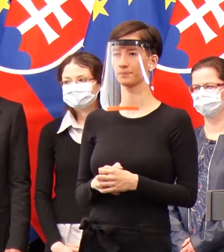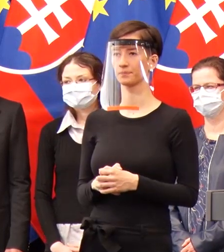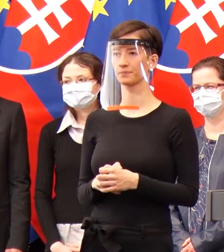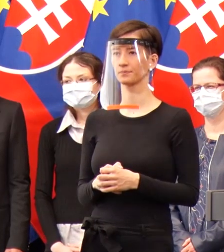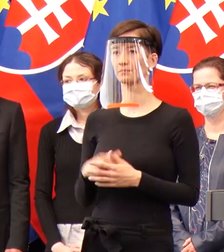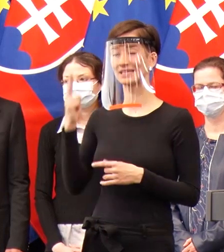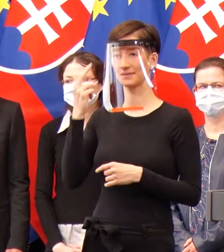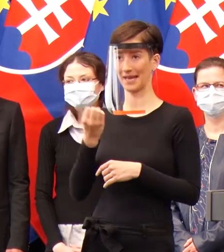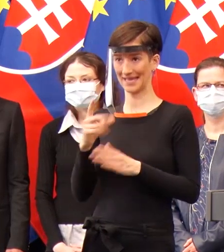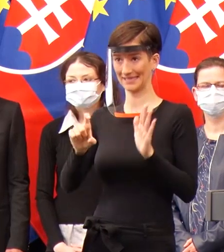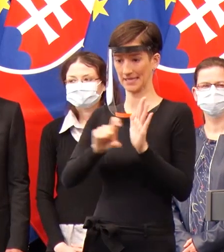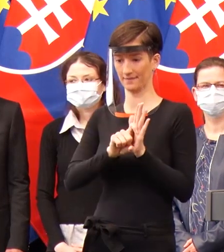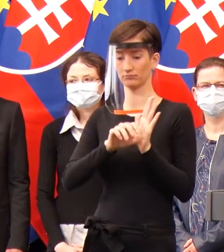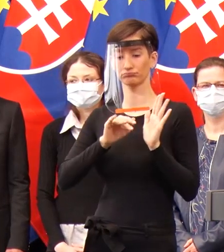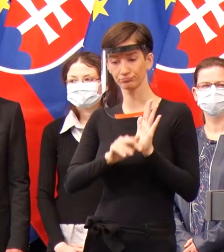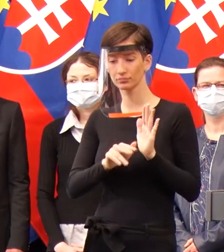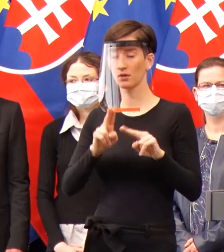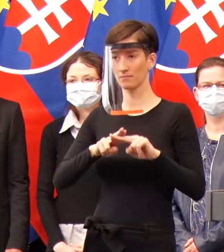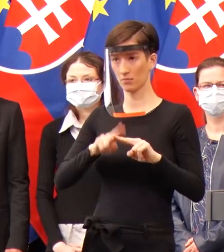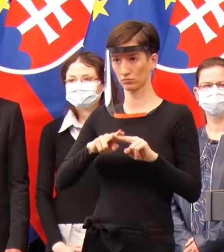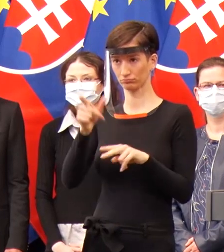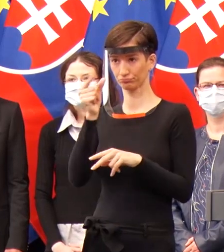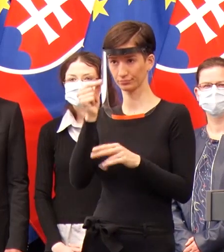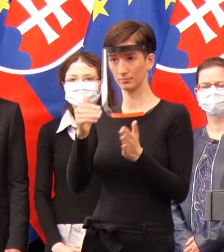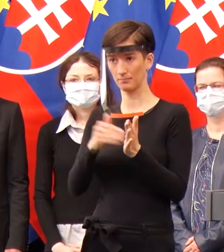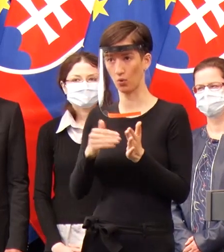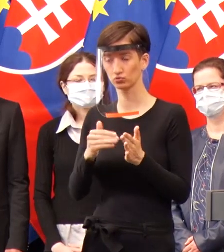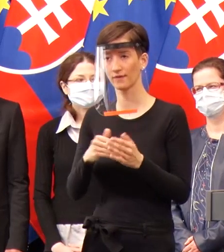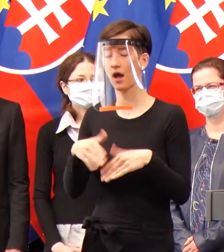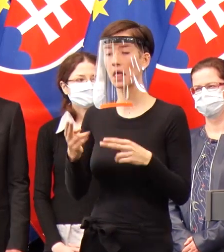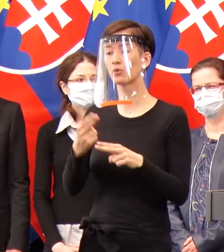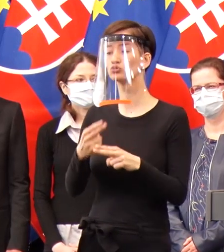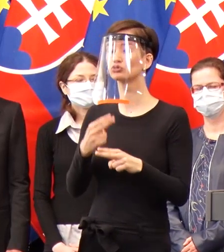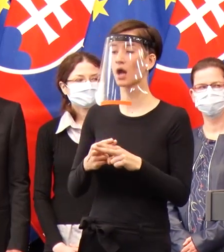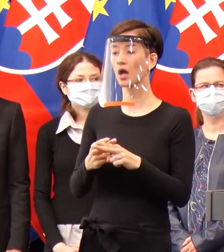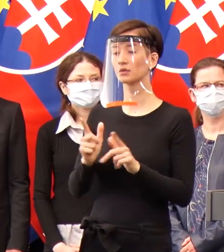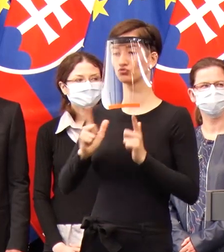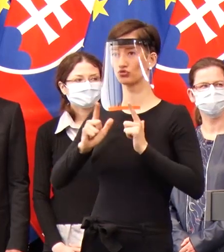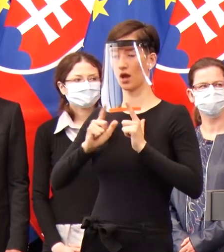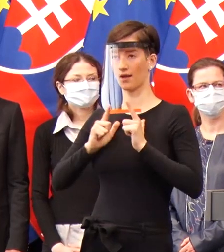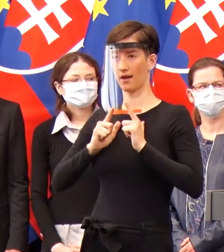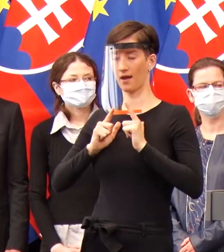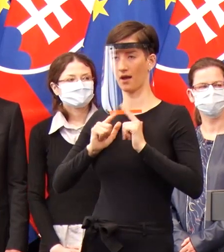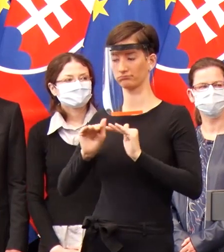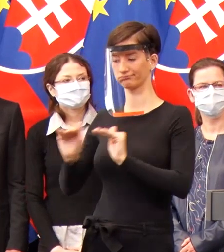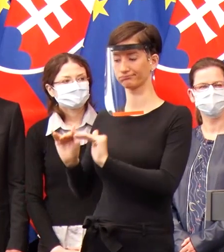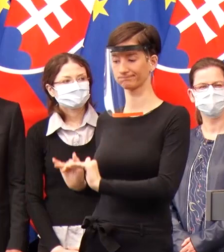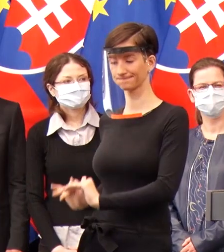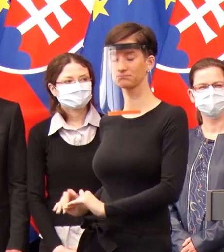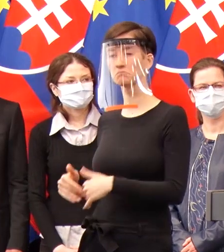Ako bude s nimi naložené? Budú inéť použité, alebo si ich štát bude držať v zálohe? My ich ponúkneme